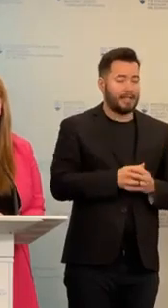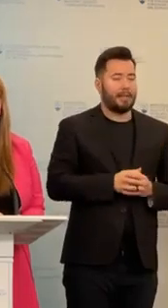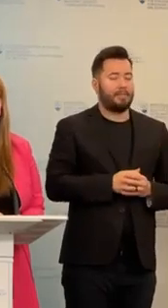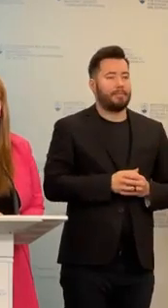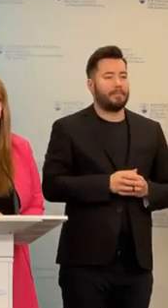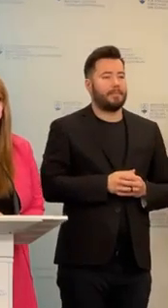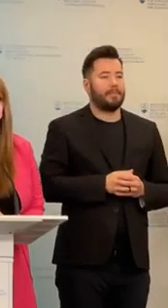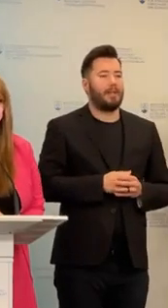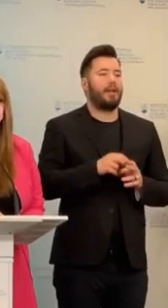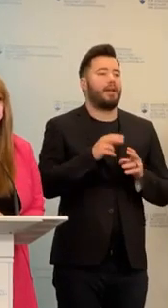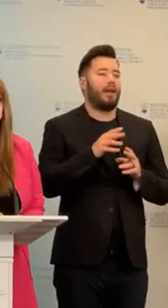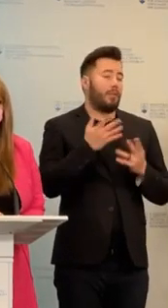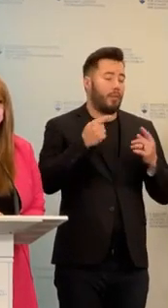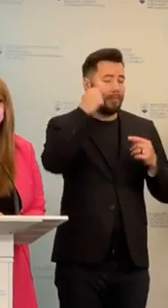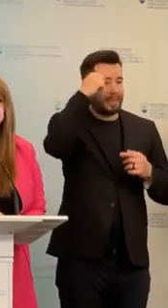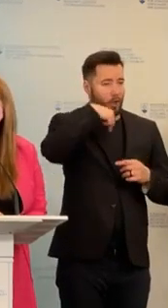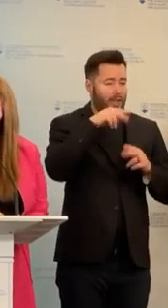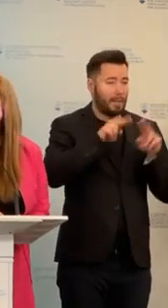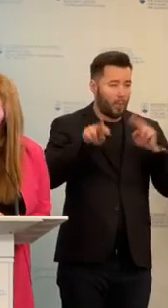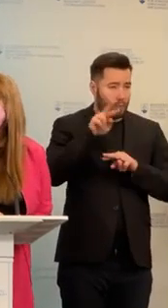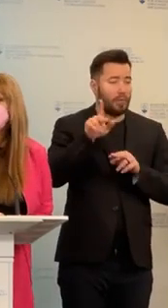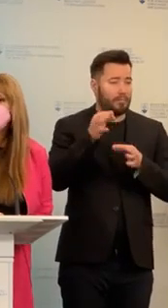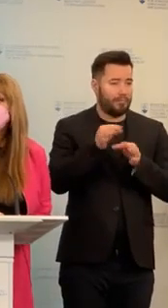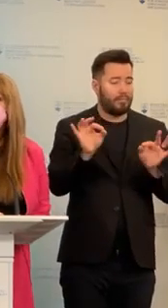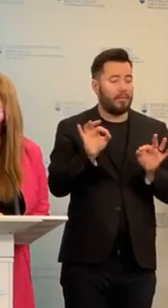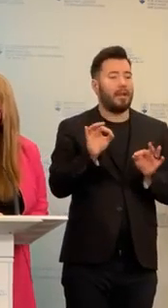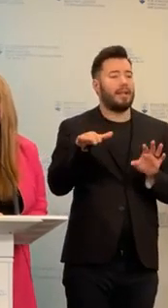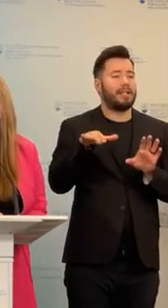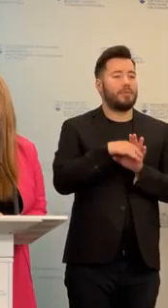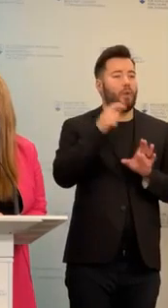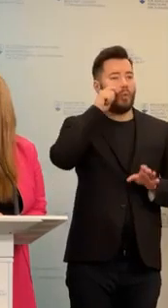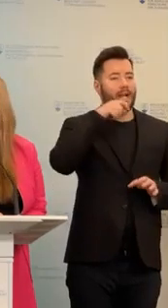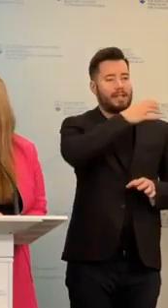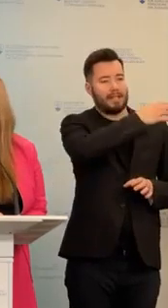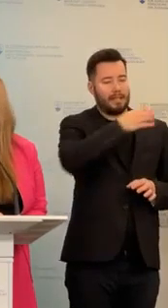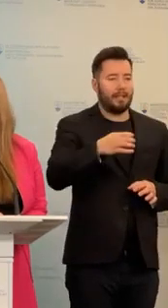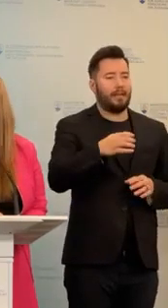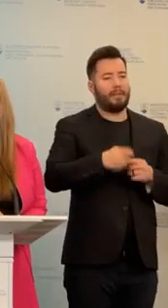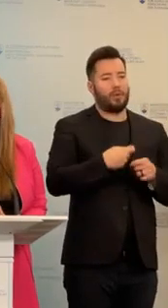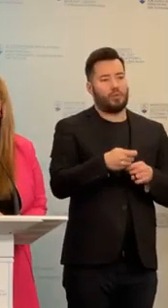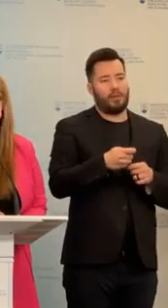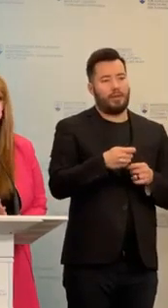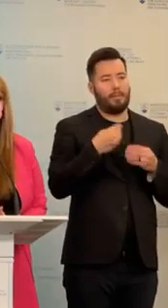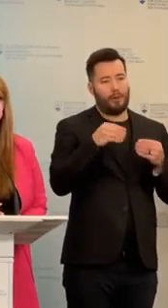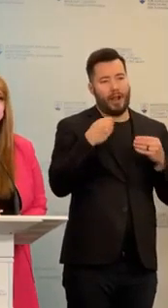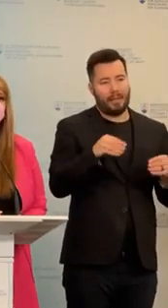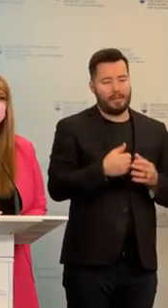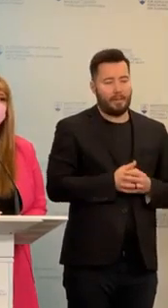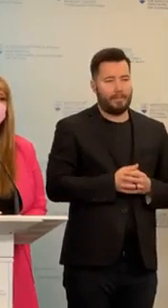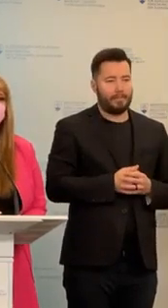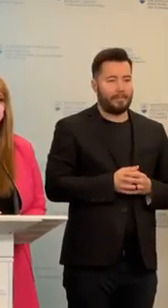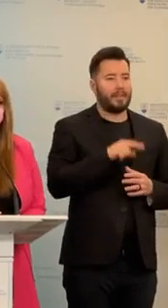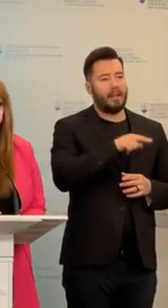psychologického môžu pôsobiť aj v poradenských zradeniach. A to sú hlavne teda kolegovia ukrajinských hovoriací, ktorí vedia potom byť takým